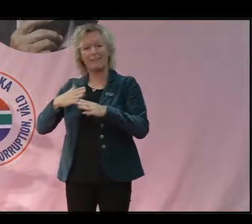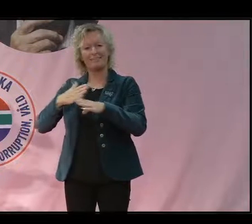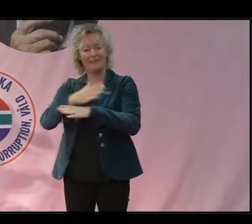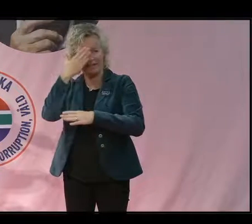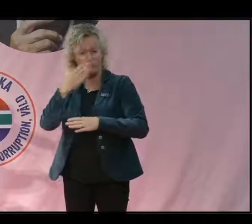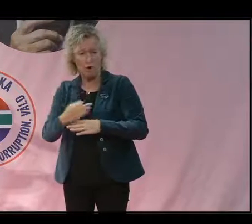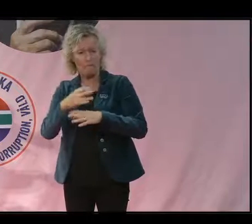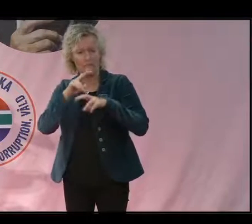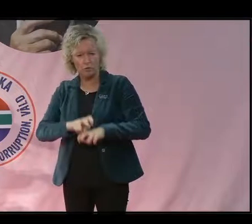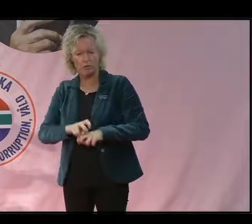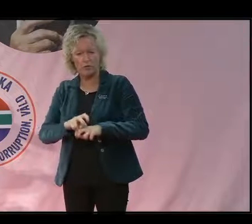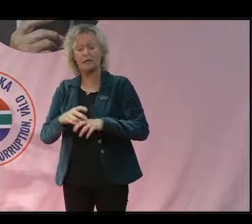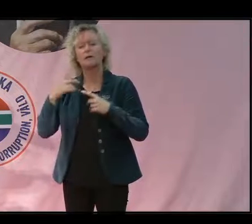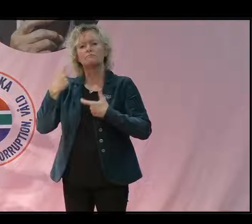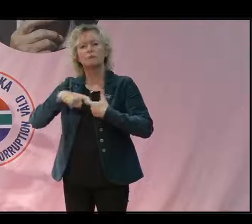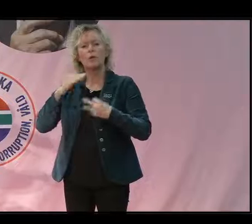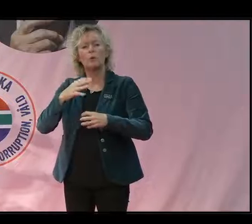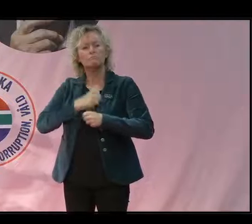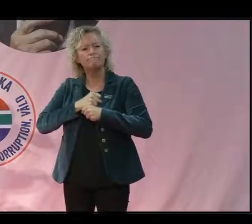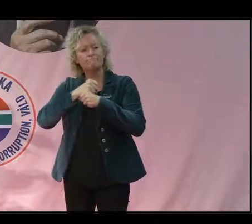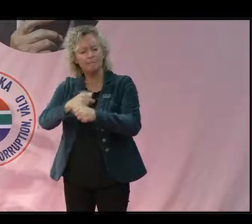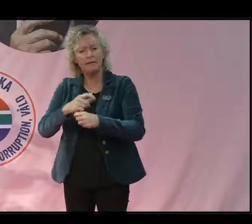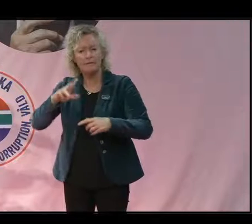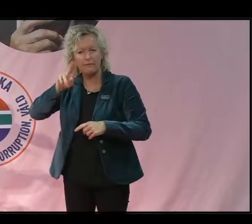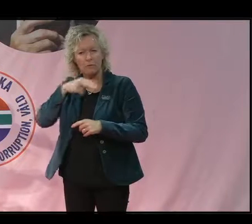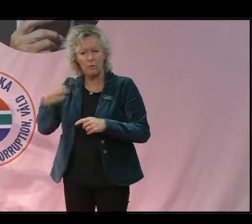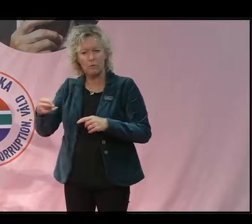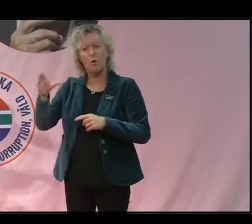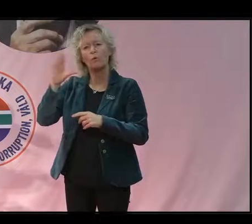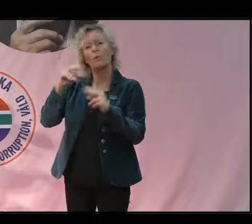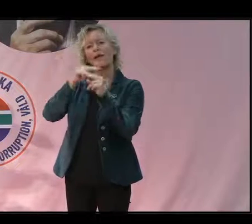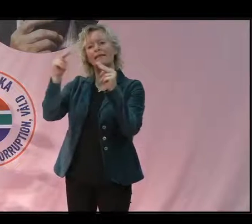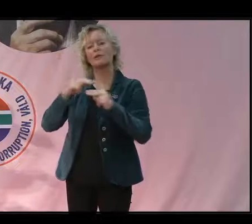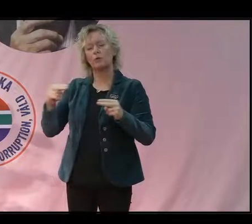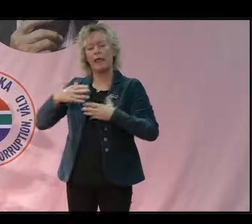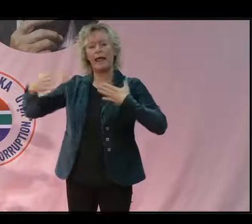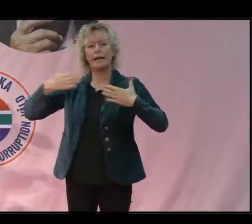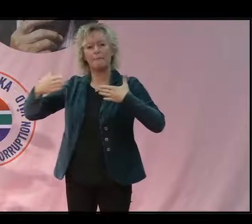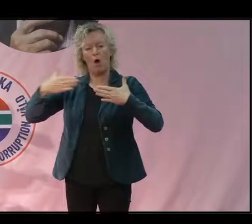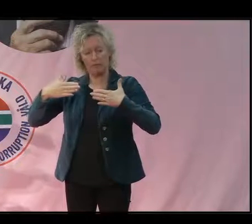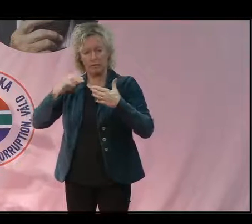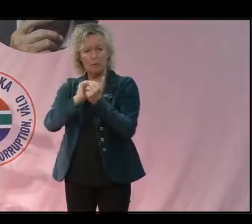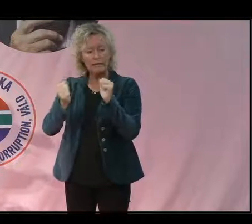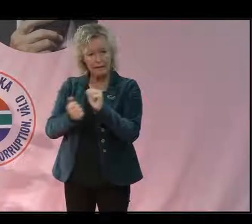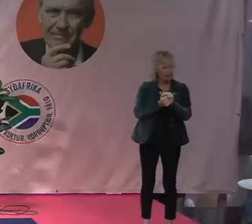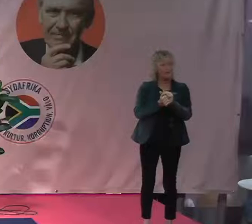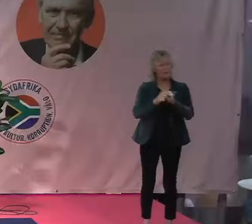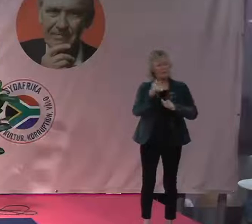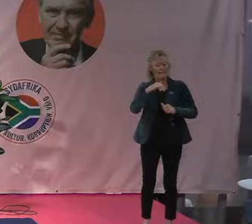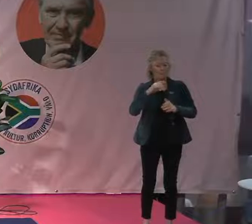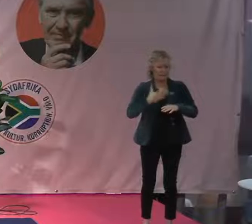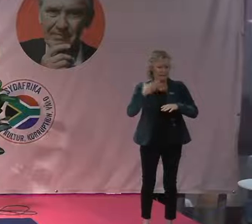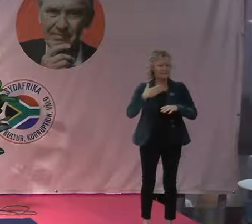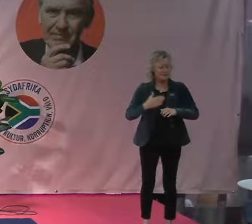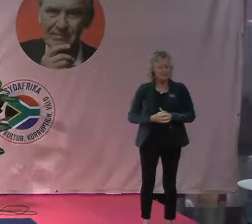forskning. Omhållbar markanvändning och som är fokus just på internationell klimatpolitik, tropisk avskogning och biobränslen är ju helt rätt